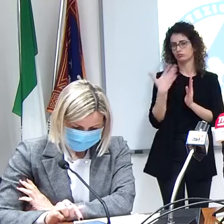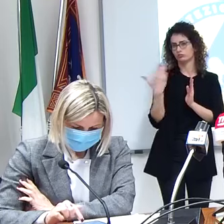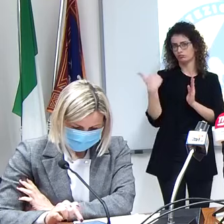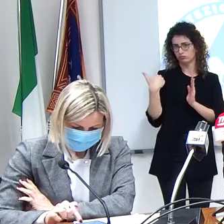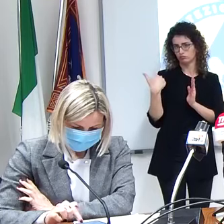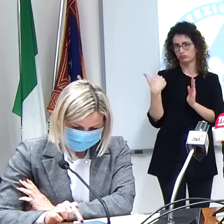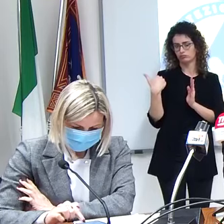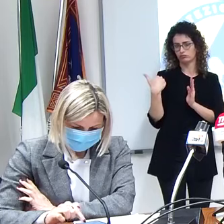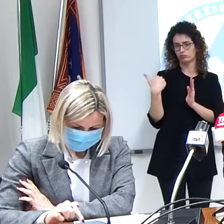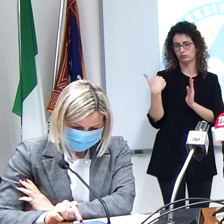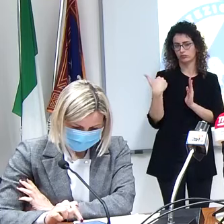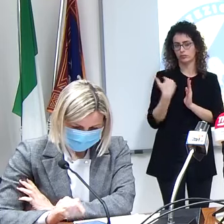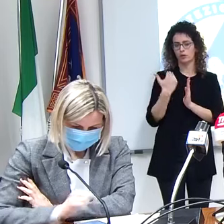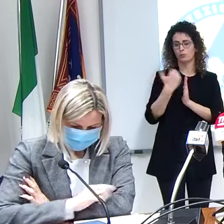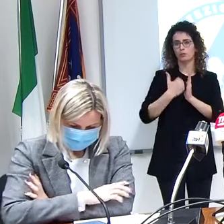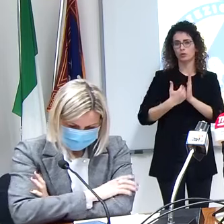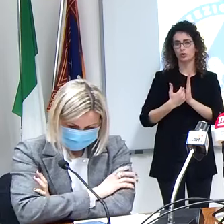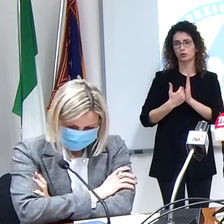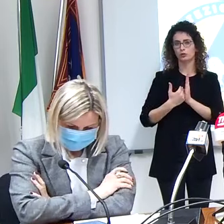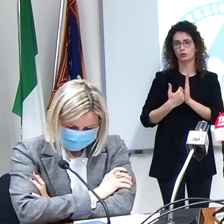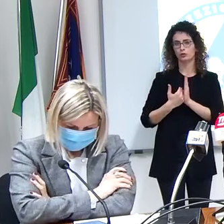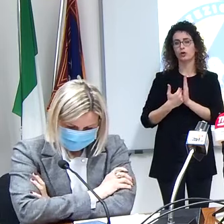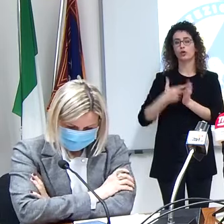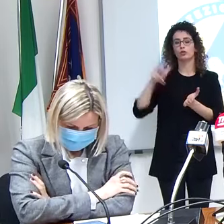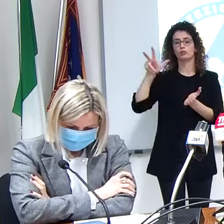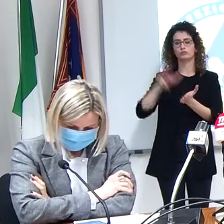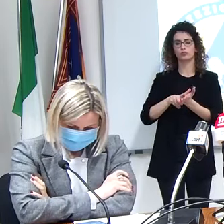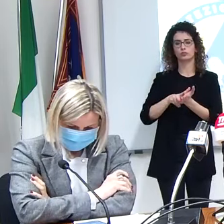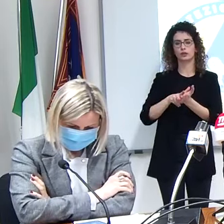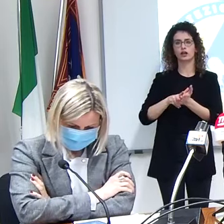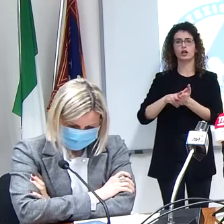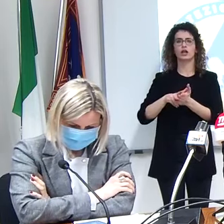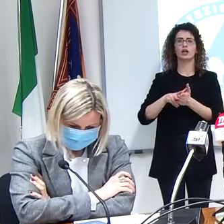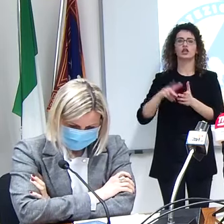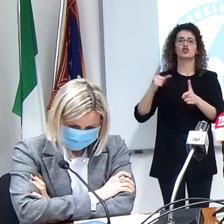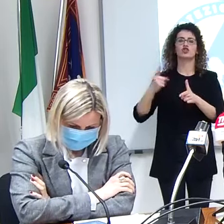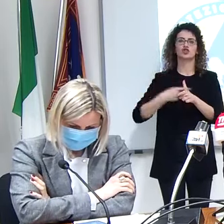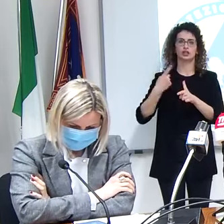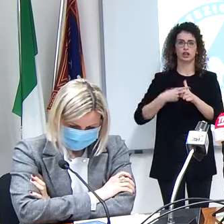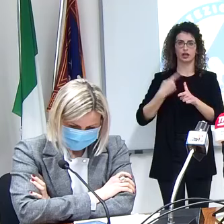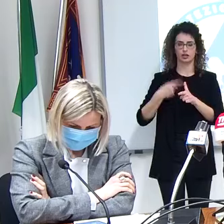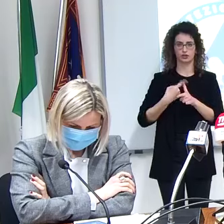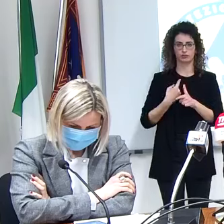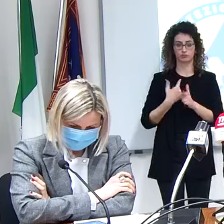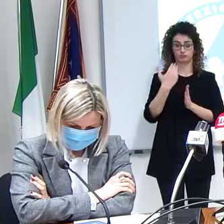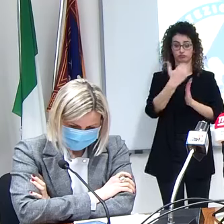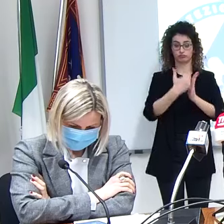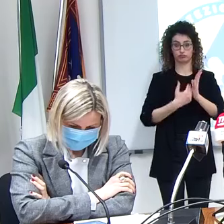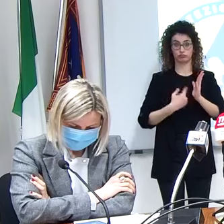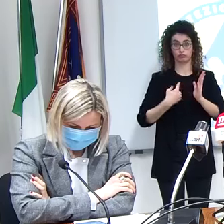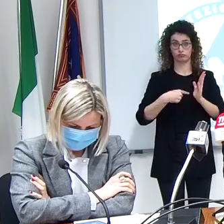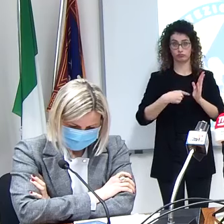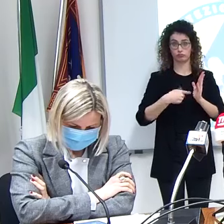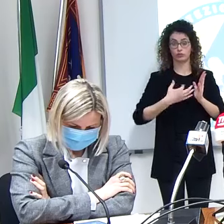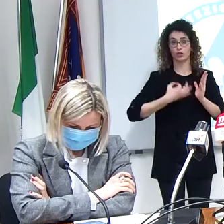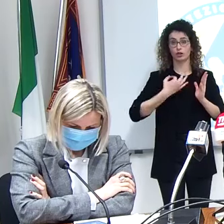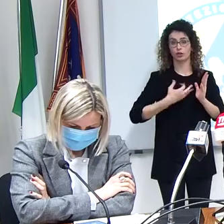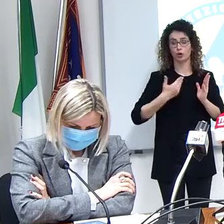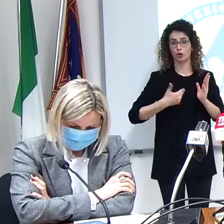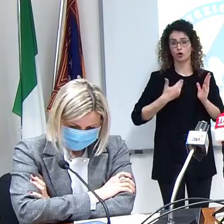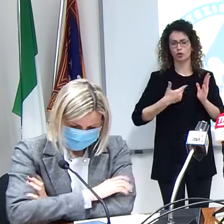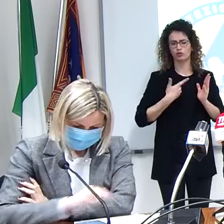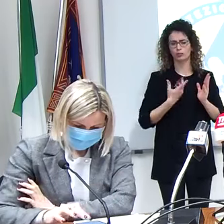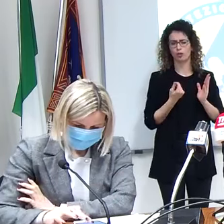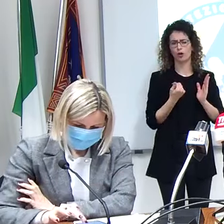approvato in gennaio allora a fronte di questo protocollo però permane un po' questo rumor